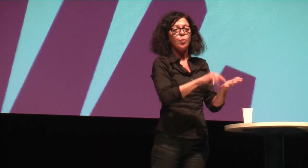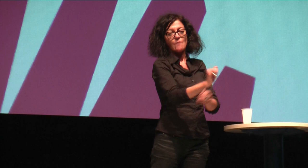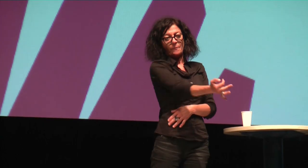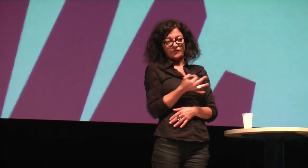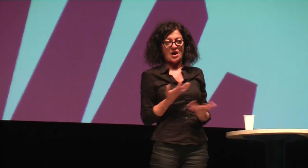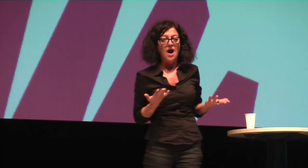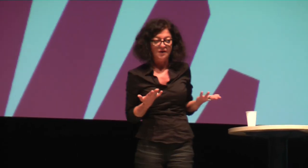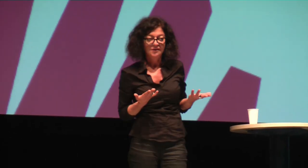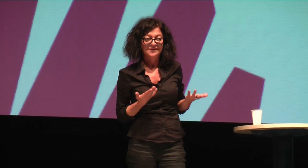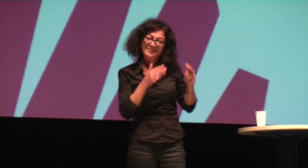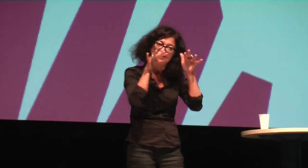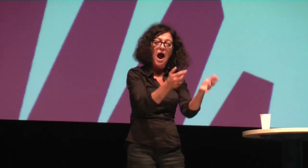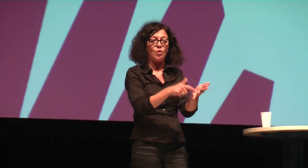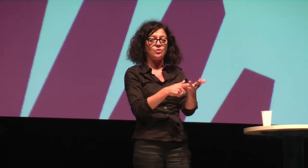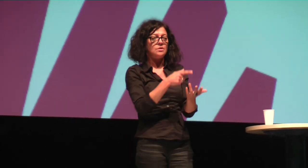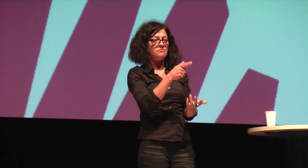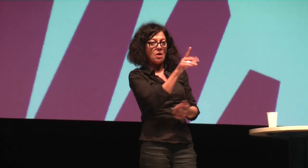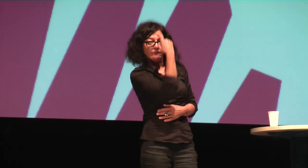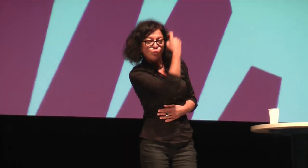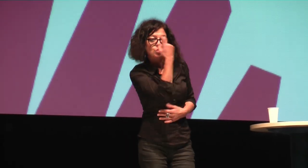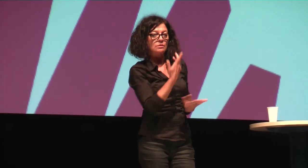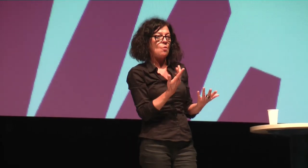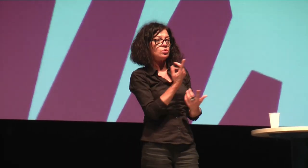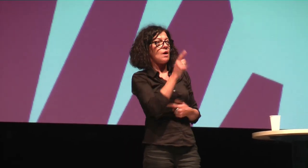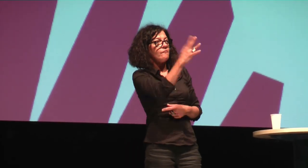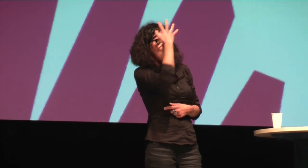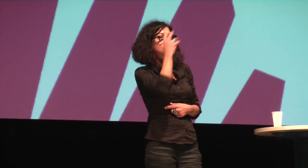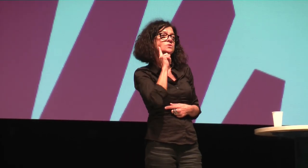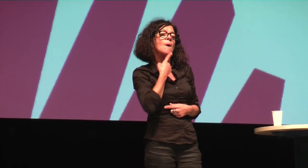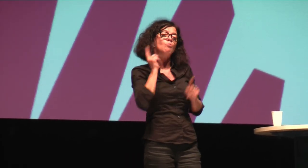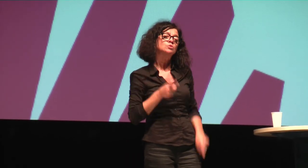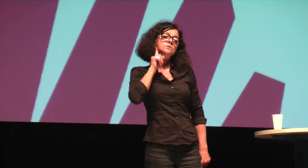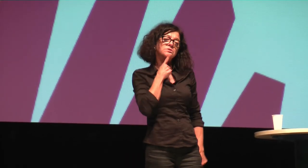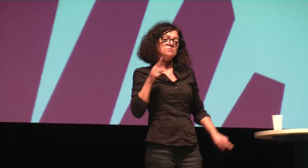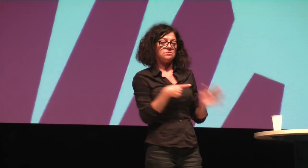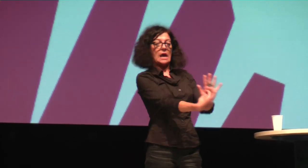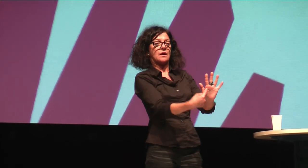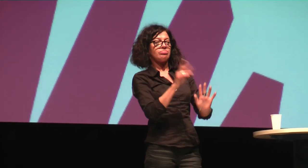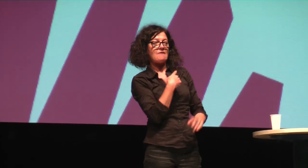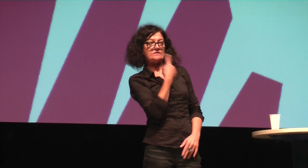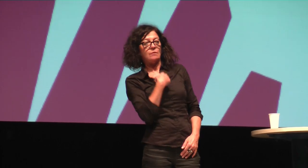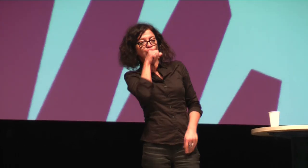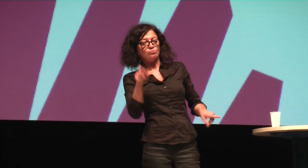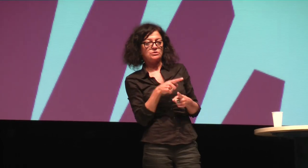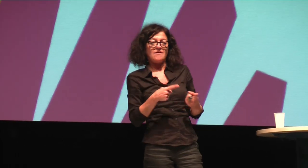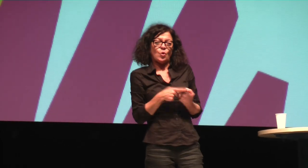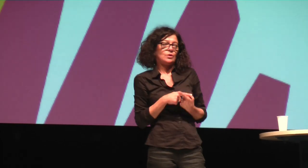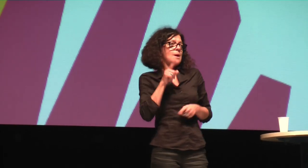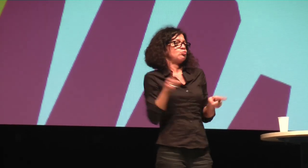auch wieder überlegen, warum hat er mich das jetzt gefragt? Warum wundert er sich jetzt? Warum darf ein